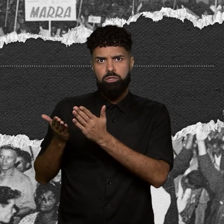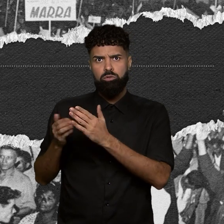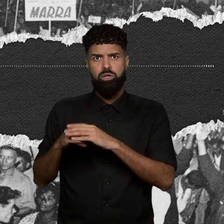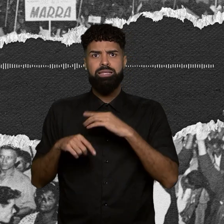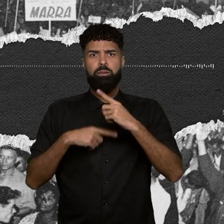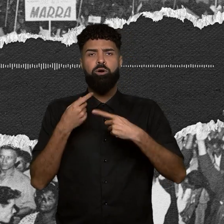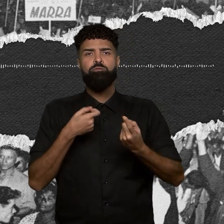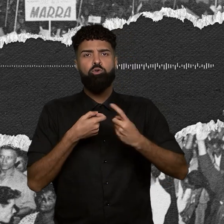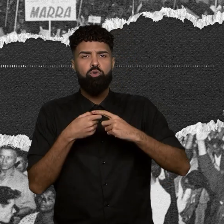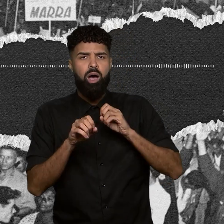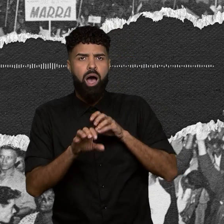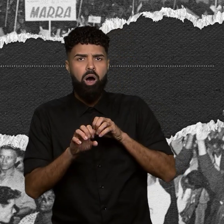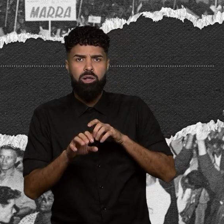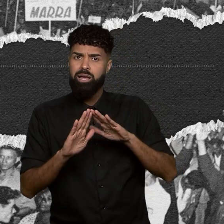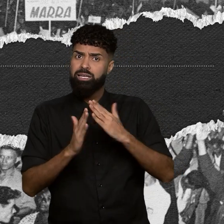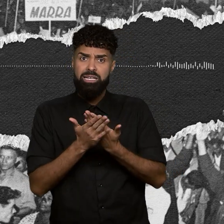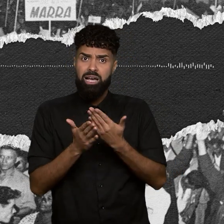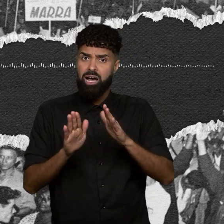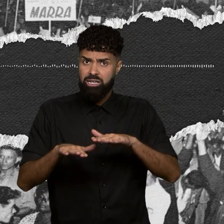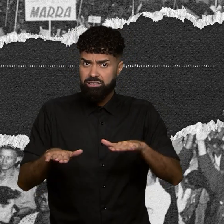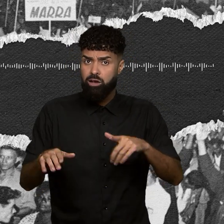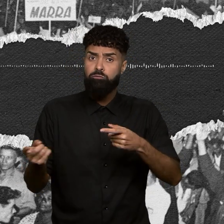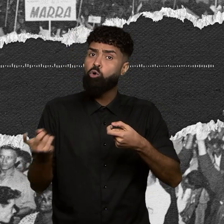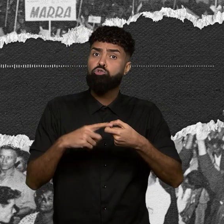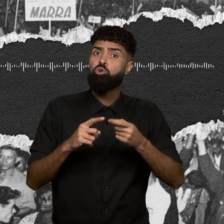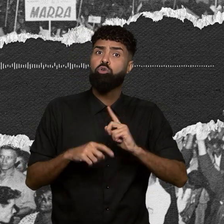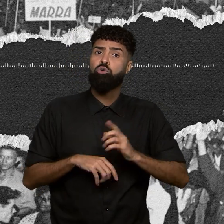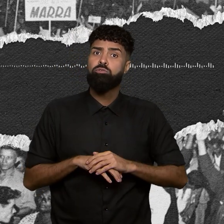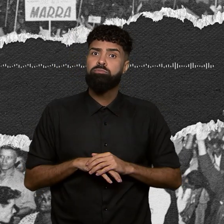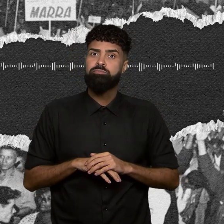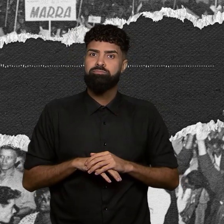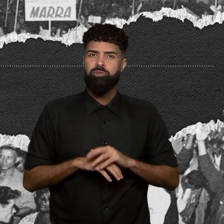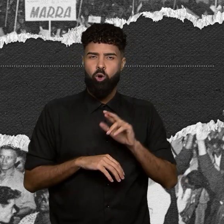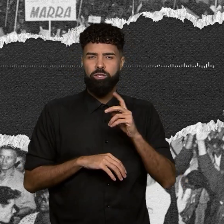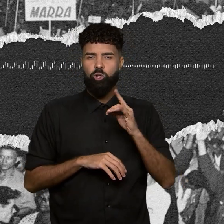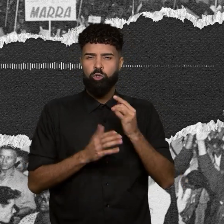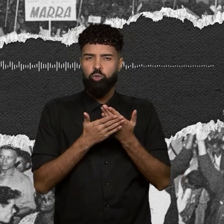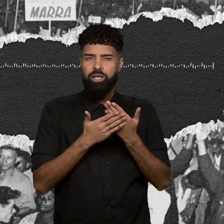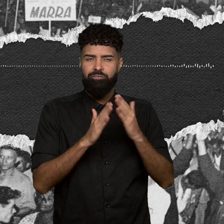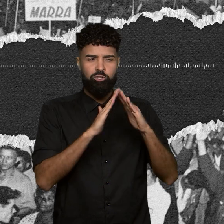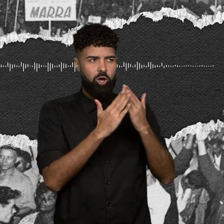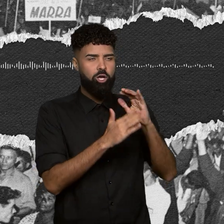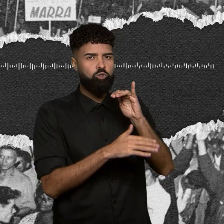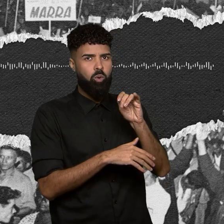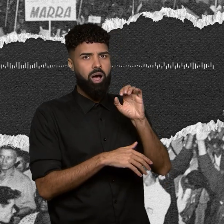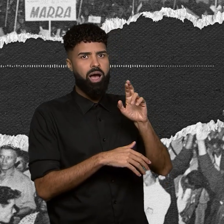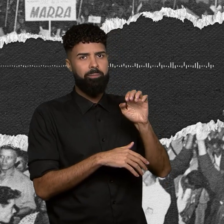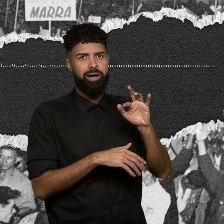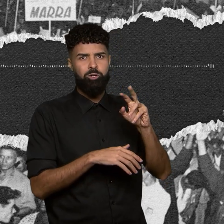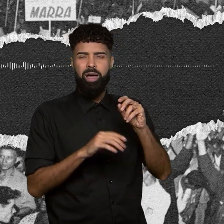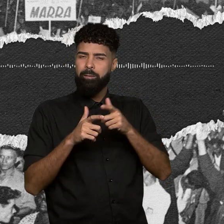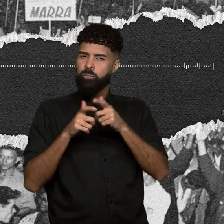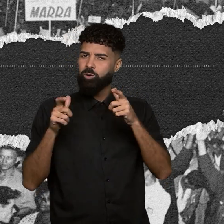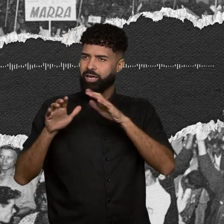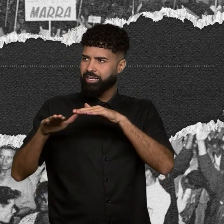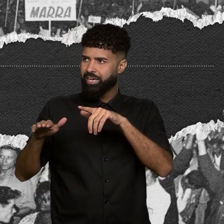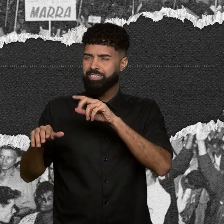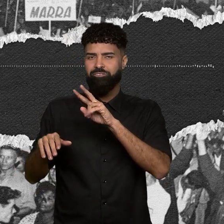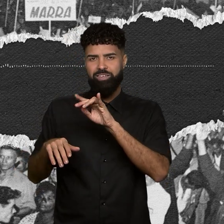as crianças não voltaram. Rodrigo estudava na escola João Ramalho, onde estava matriculada a maioria das crianças da Vila Socor. E